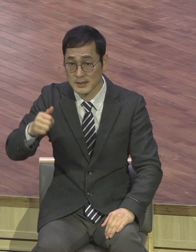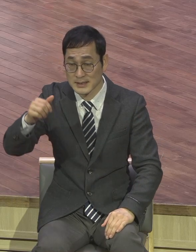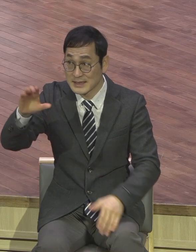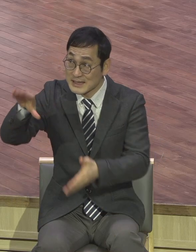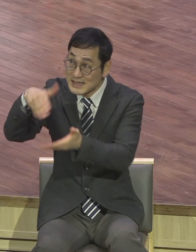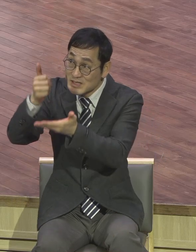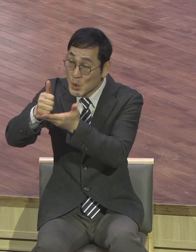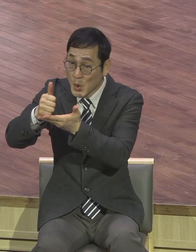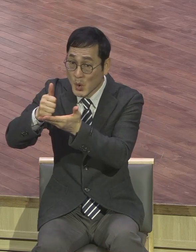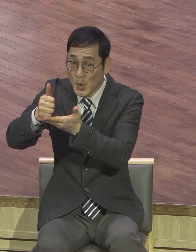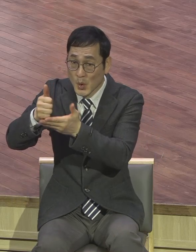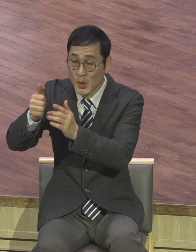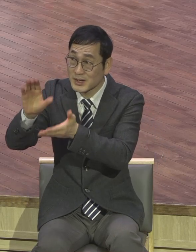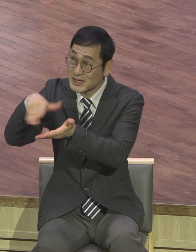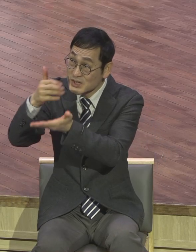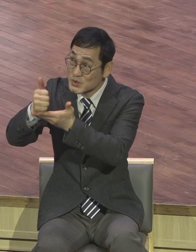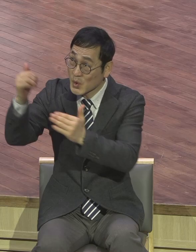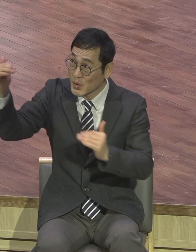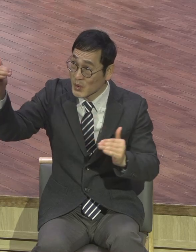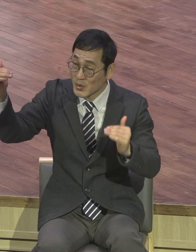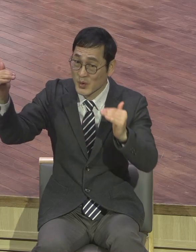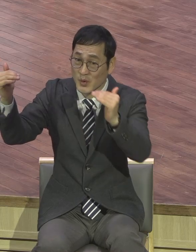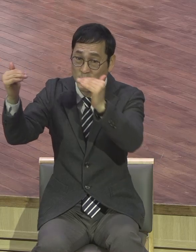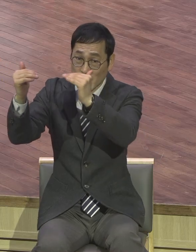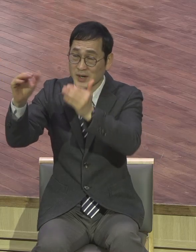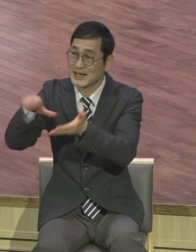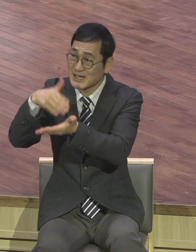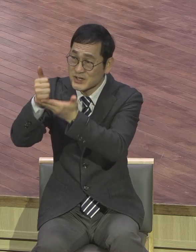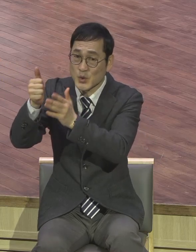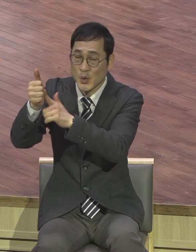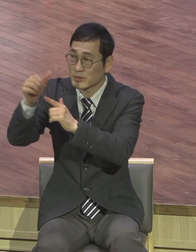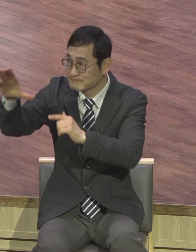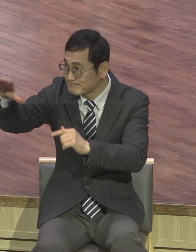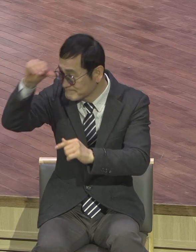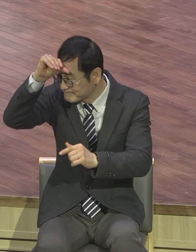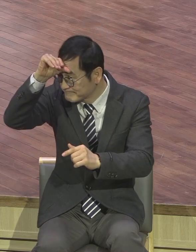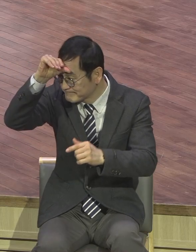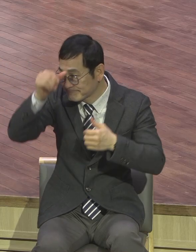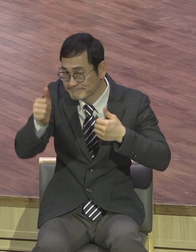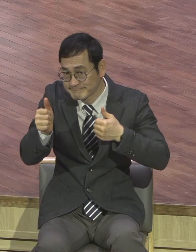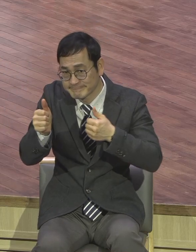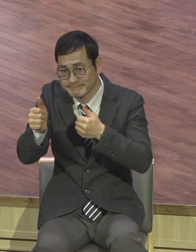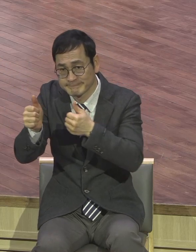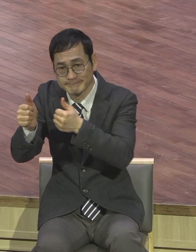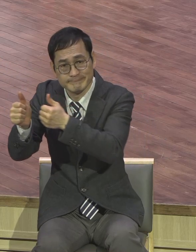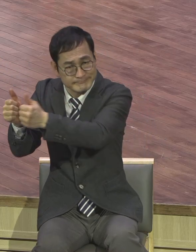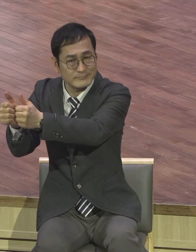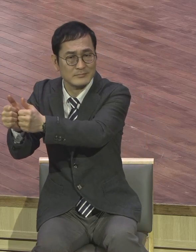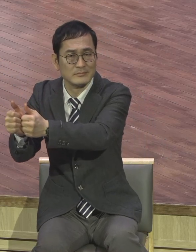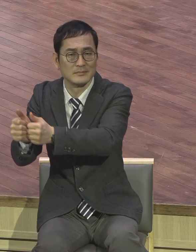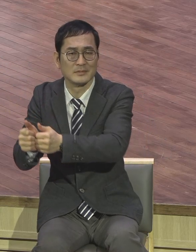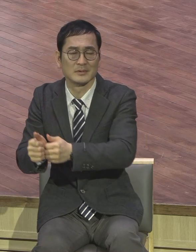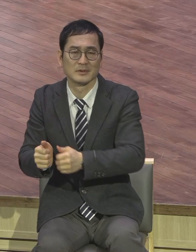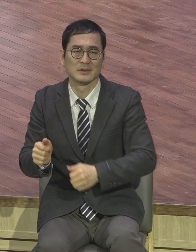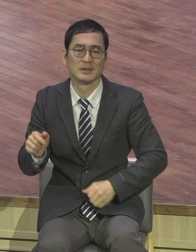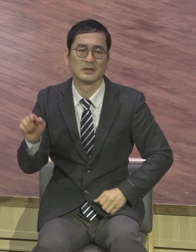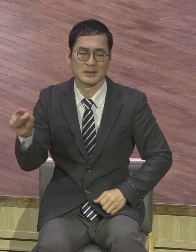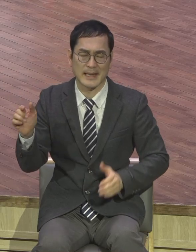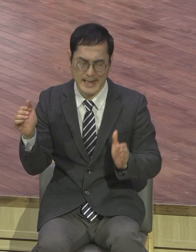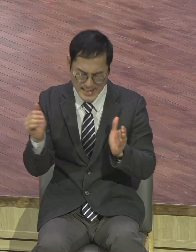자라라 그리스도 수준될 때까지 계속 계속 가라 가라 우리의 영적 자세가 이래 돼야